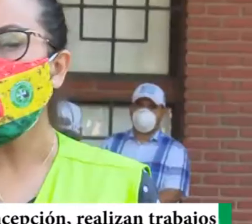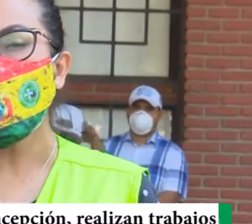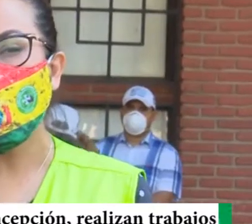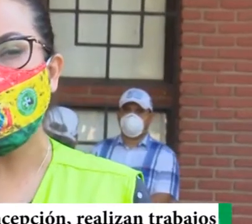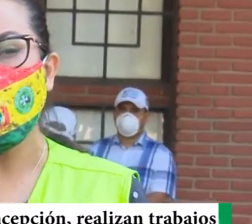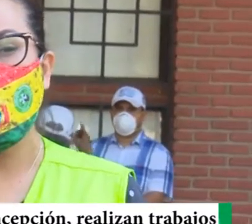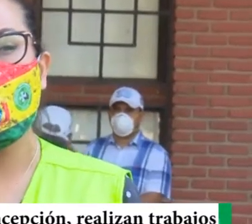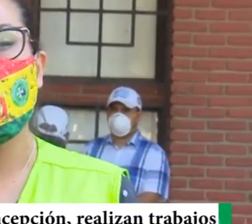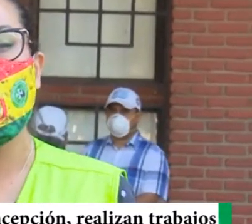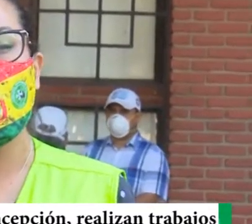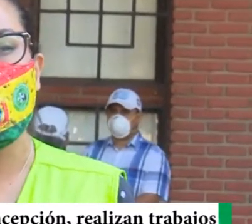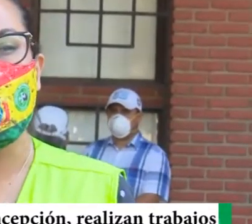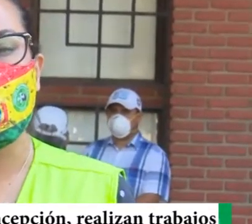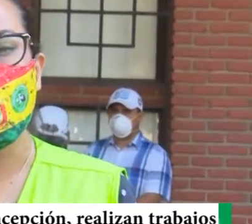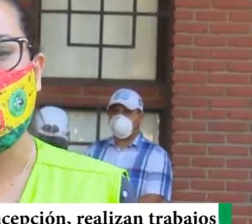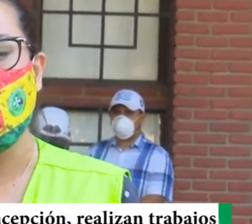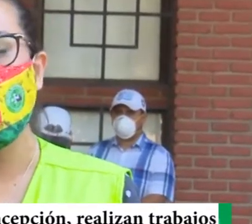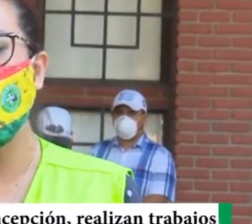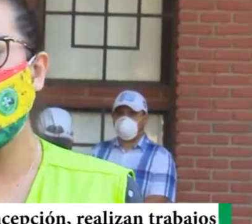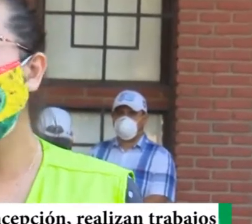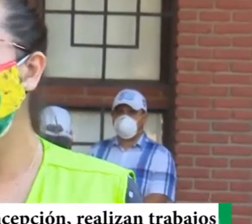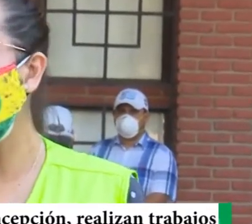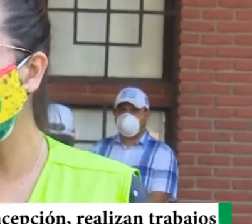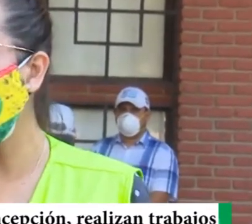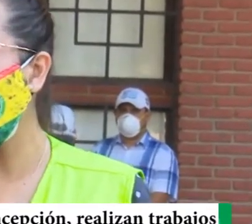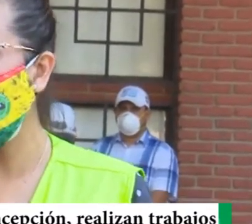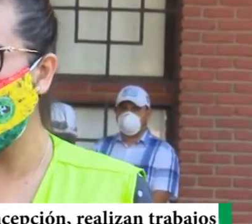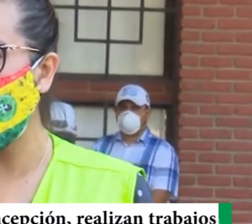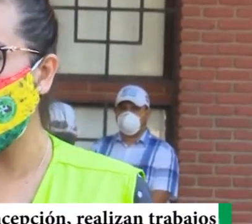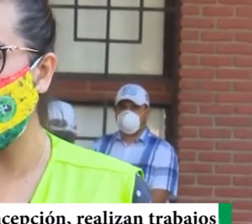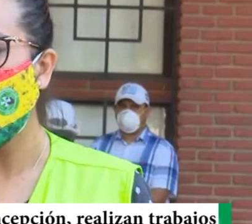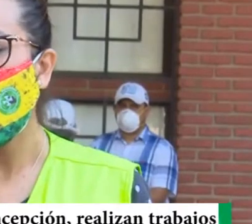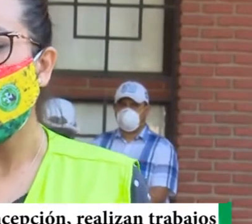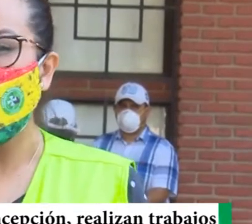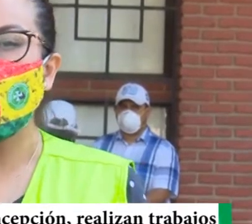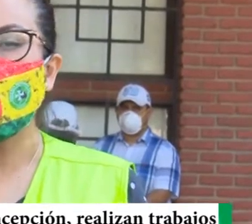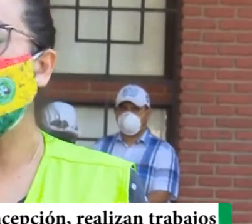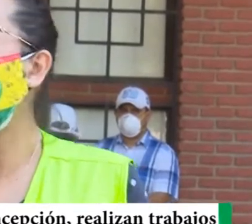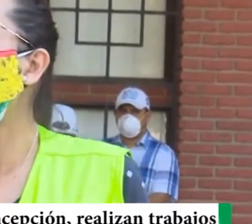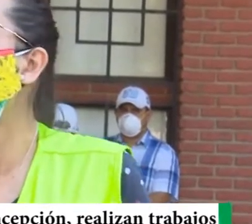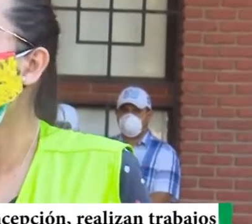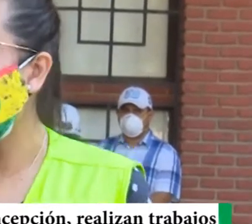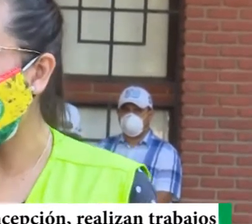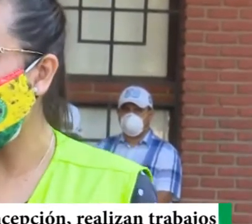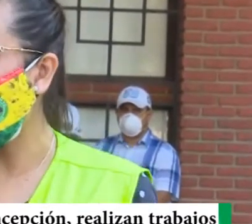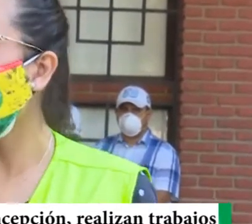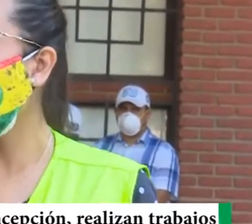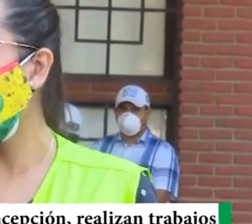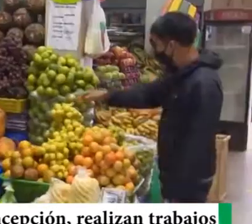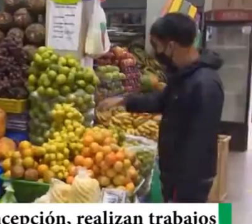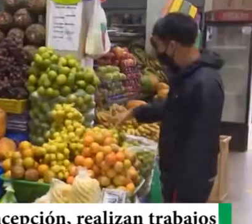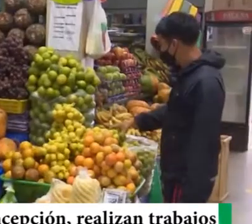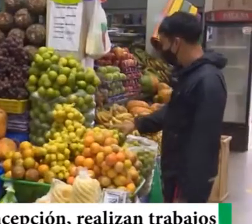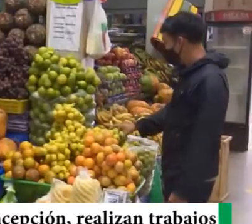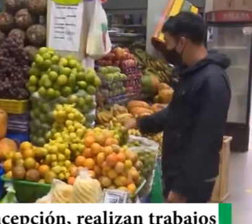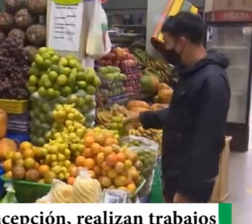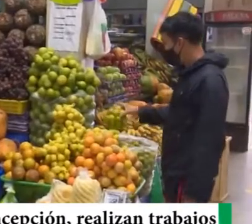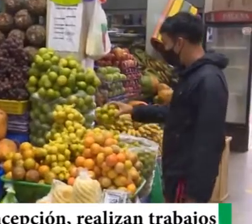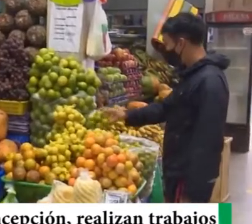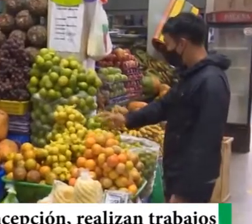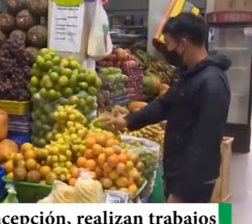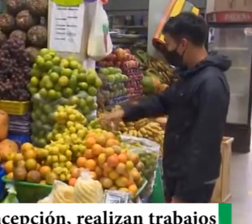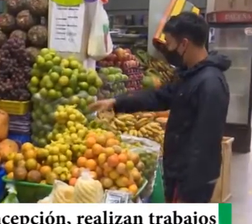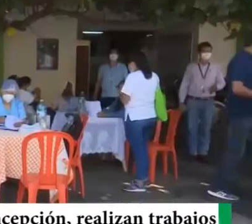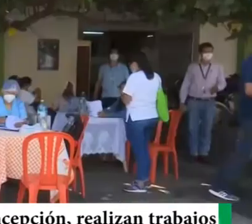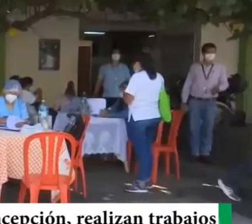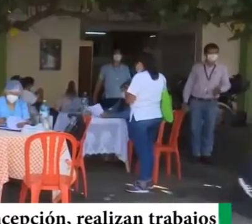El mercado Florida, estaba, estaban alrededor, su 40% de comerciantes, que están yendo a trabajar, había unos puestos cerrados, se ha